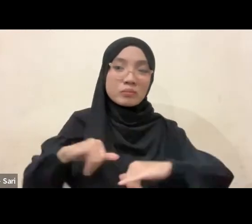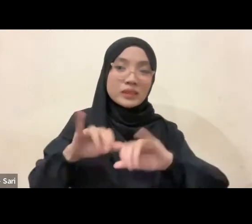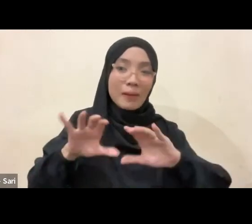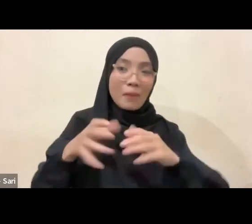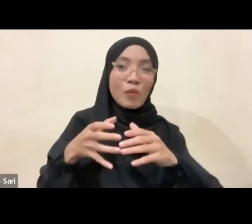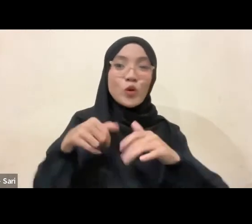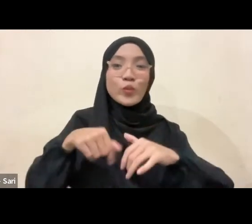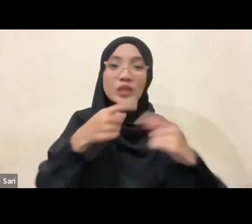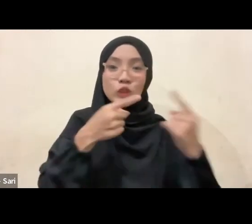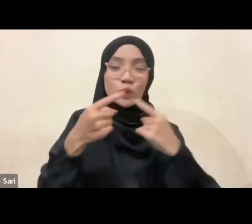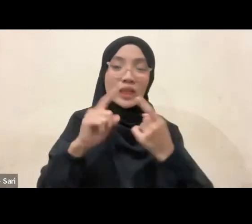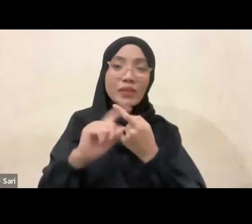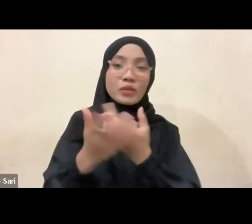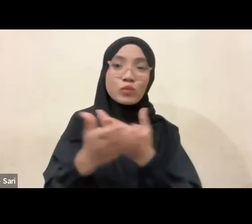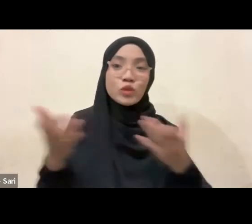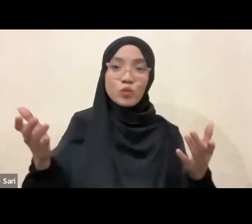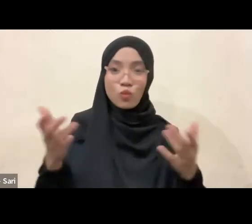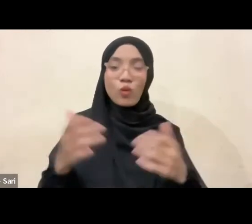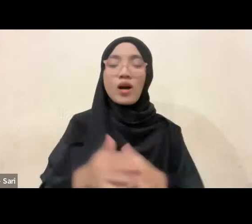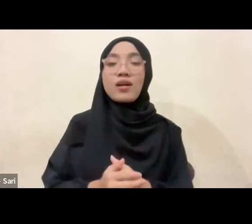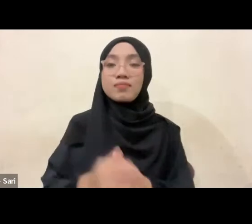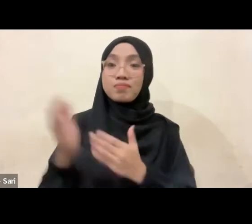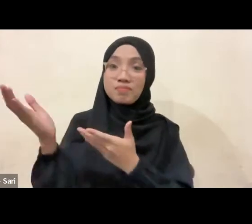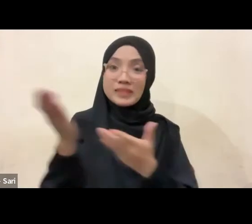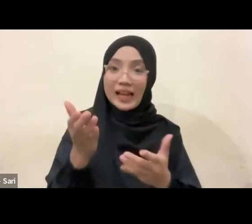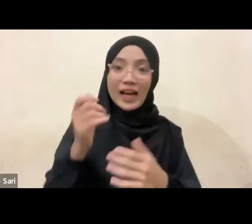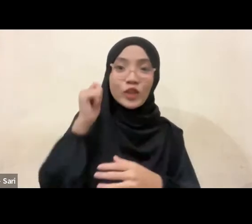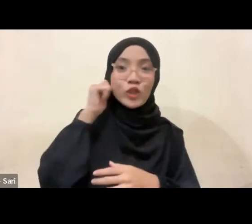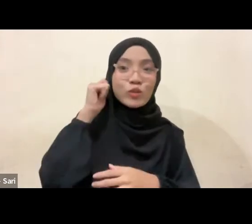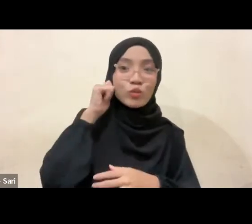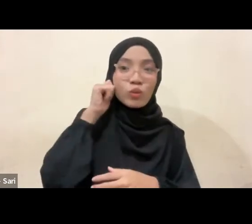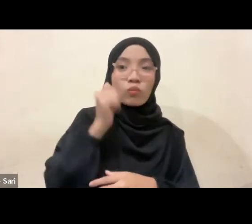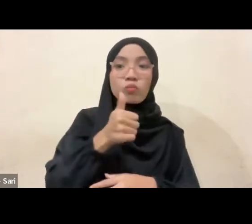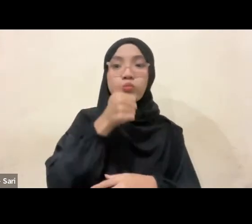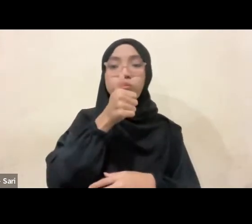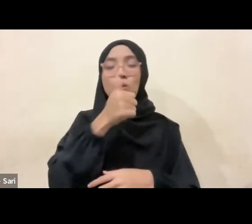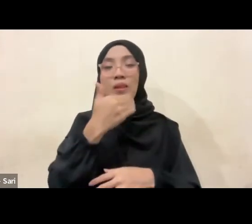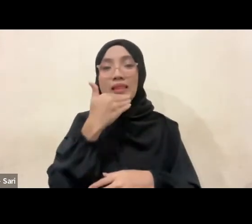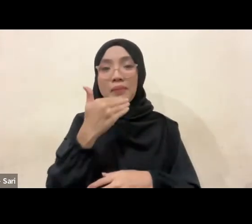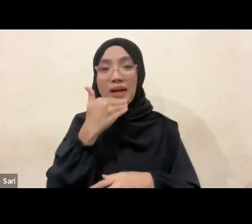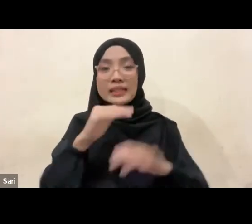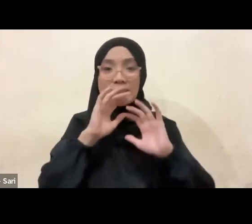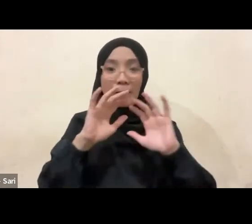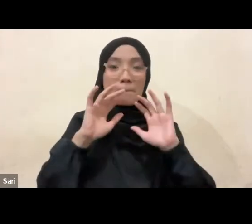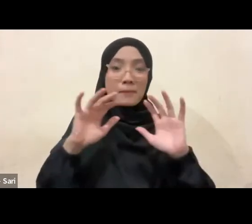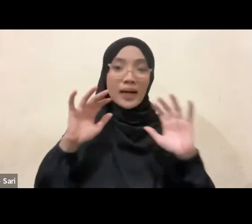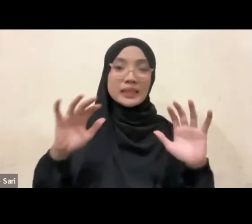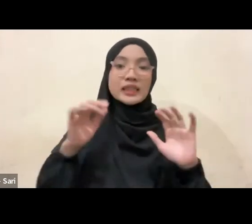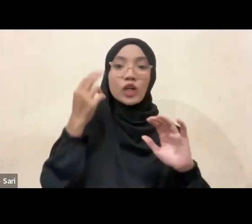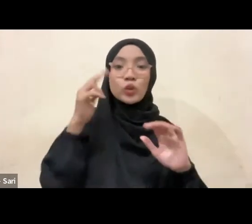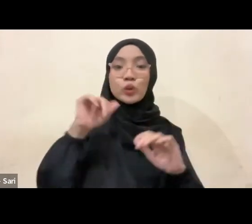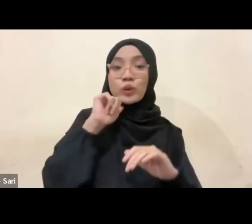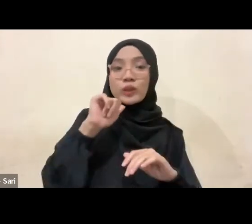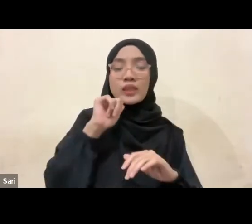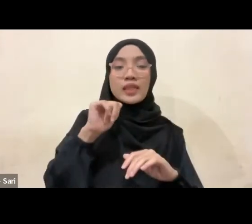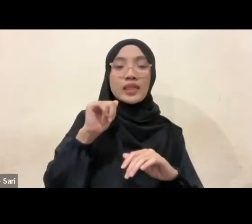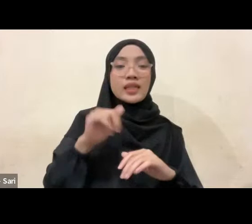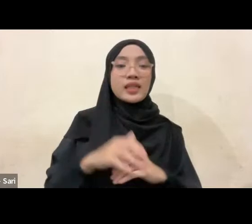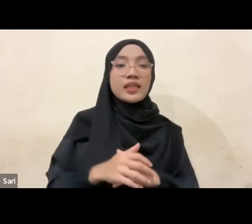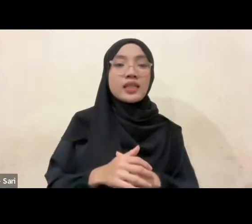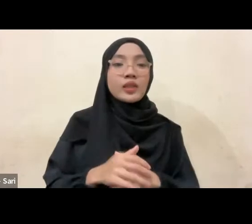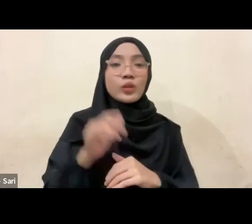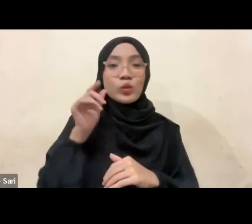berdiskusi dengan teman-teman sekalian. Silahkan Ibu. Terima kasih banyak. Terima kasih juga buat Unipatra.